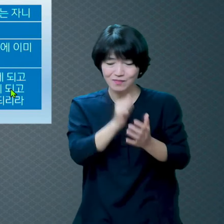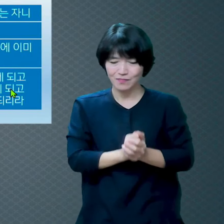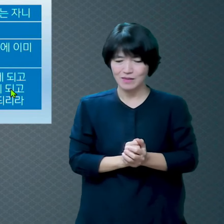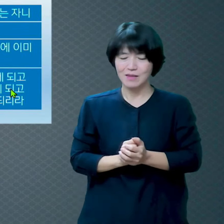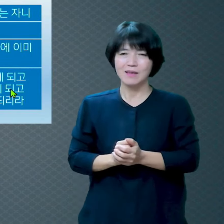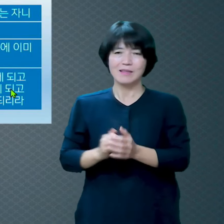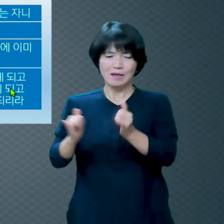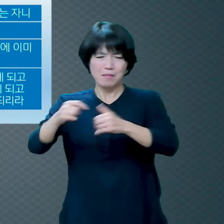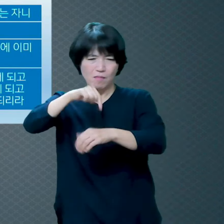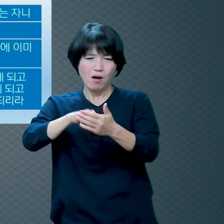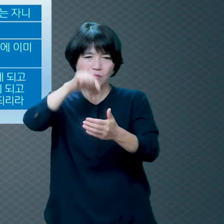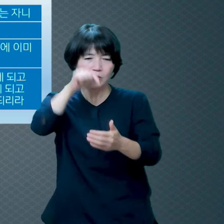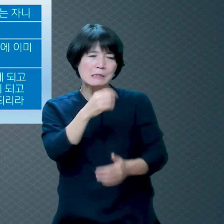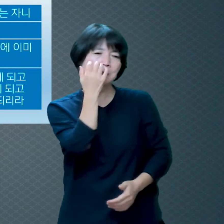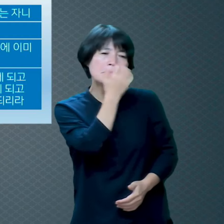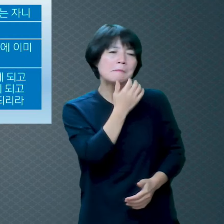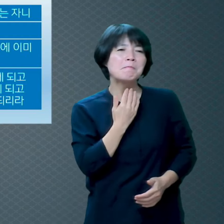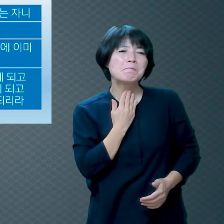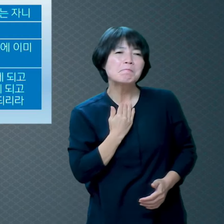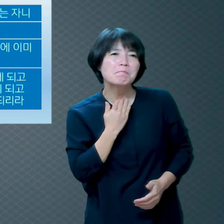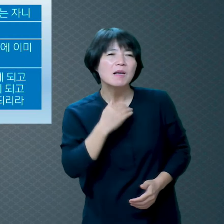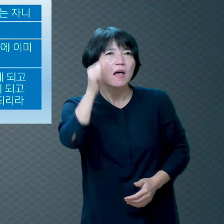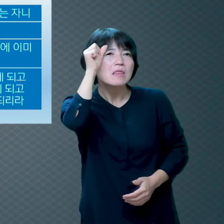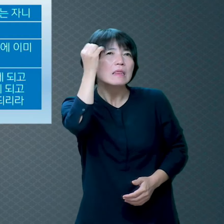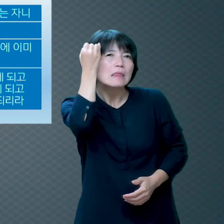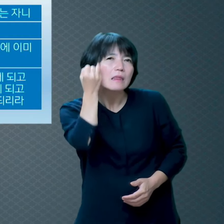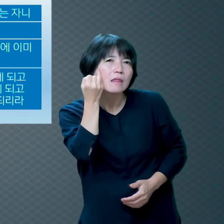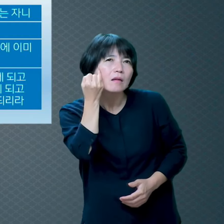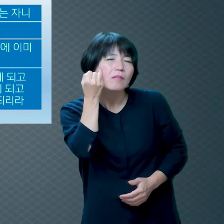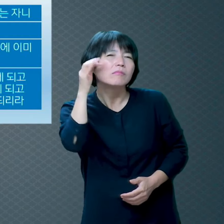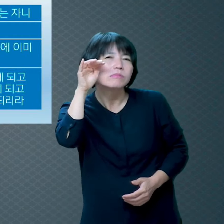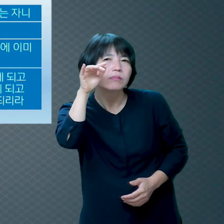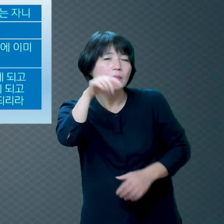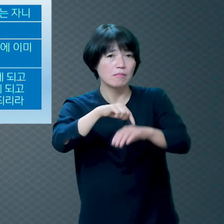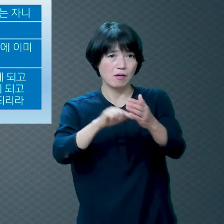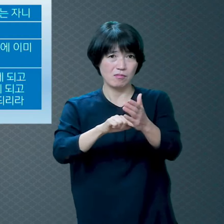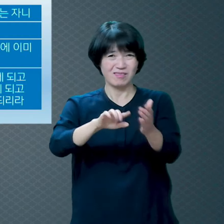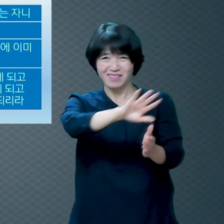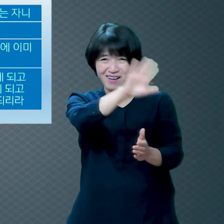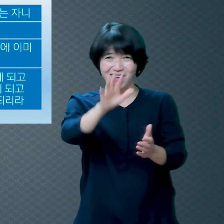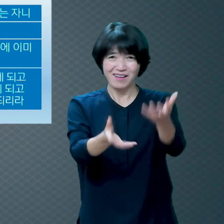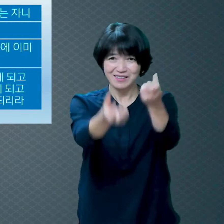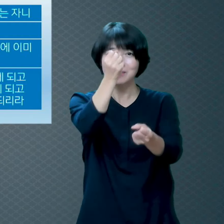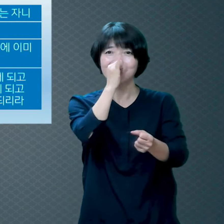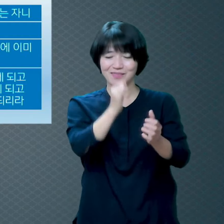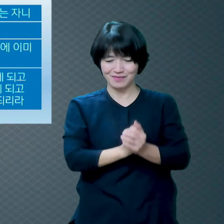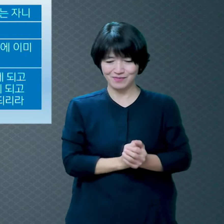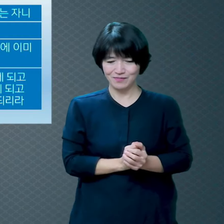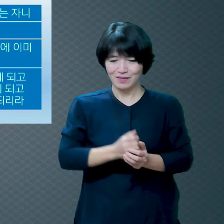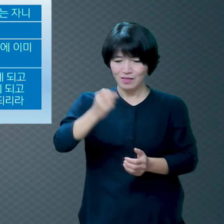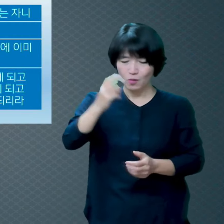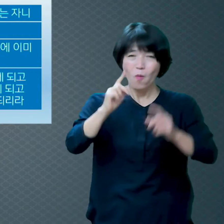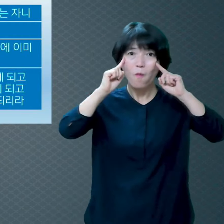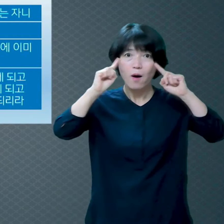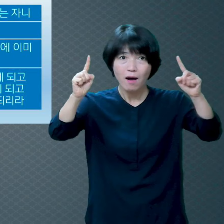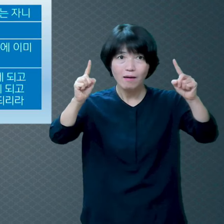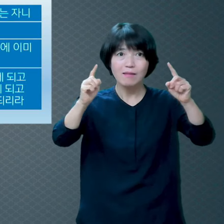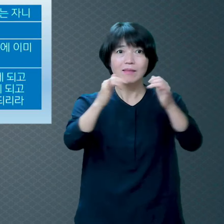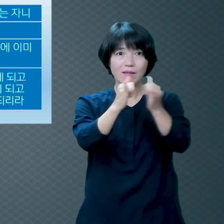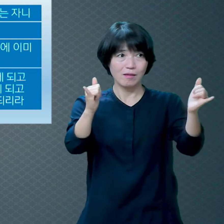그리고 화내는 사람 그리고 라가 욕하는 사람